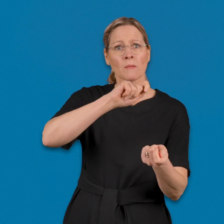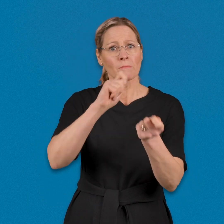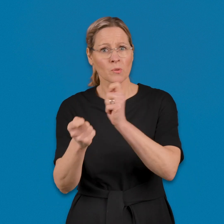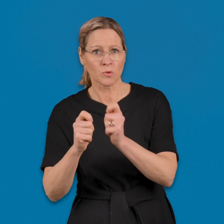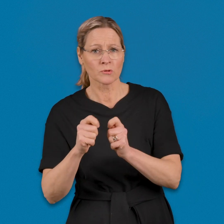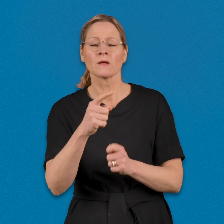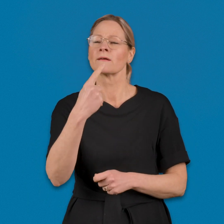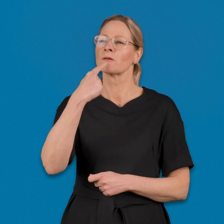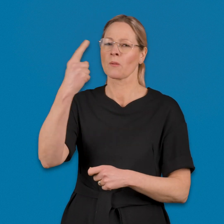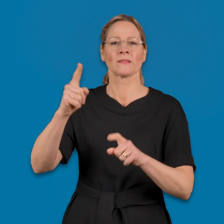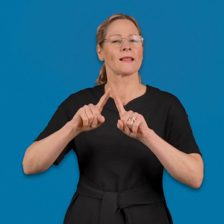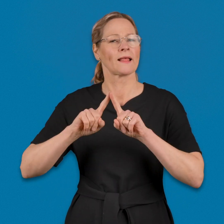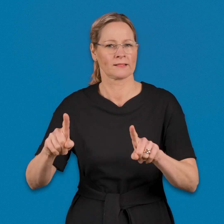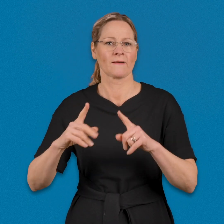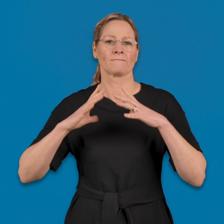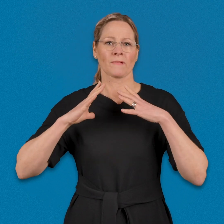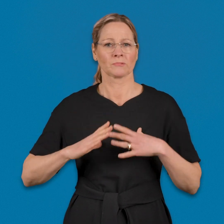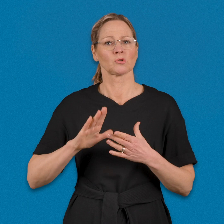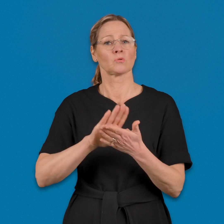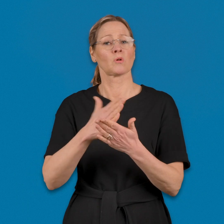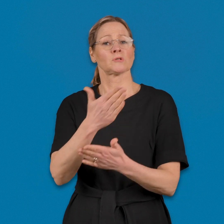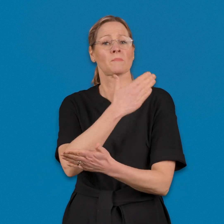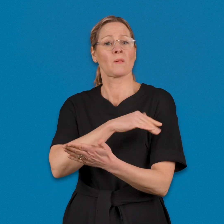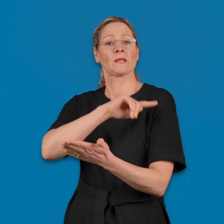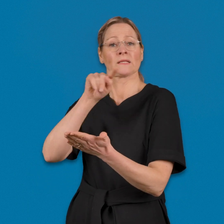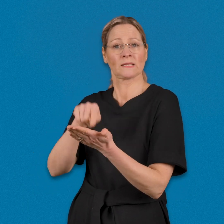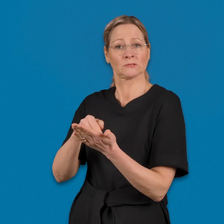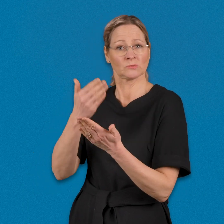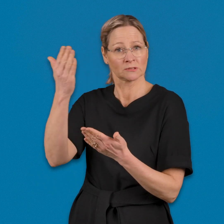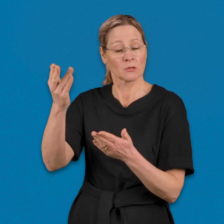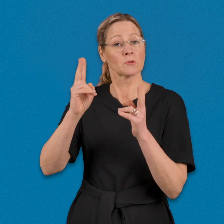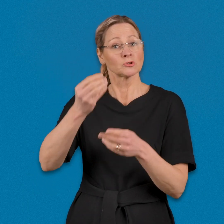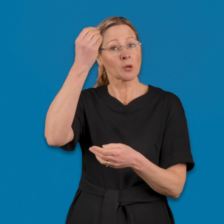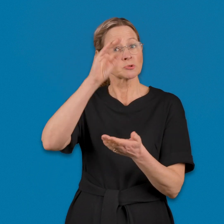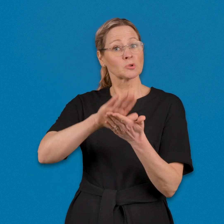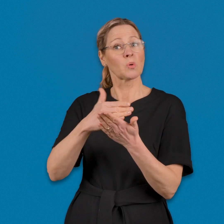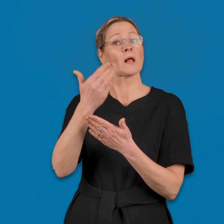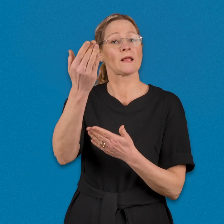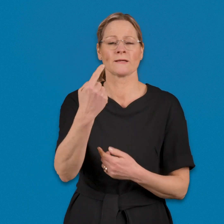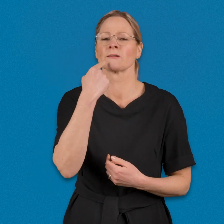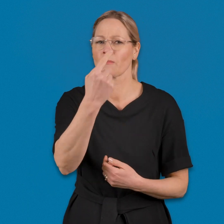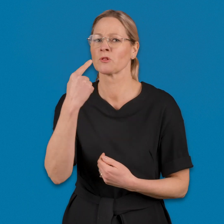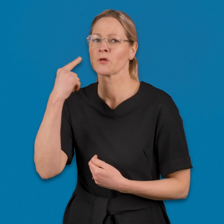Ilmoita viipymättä opiskeluusi liittyvistä muutoksista vammaisten tulkkauspalvelukeskukseen ja